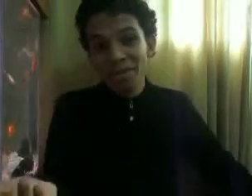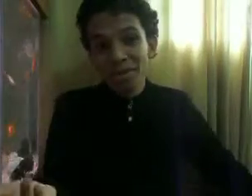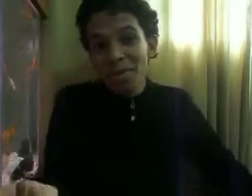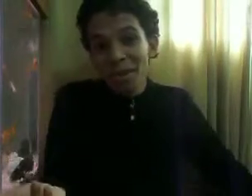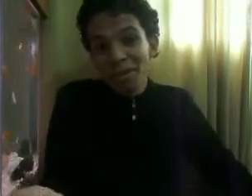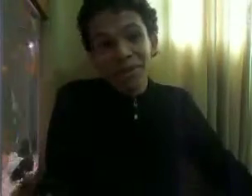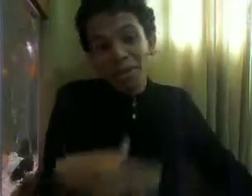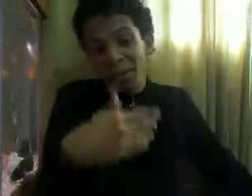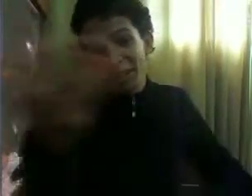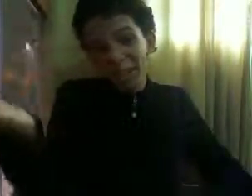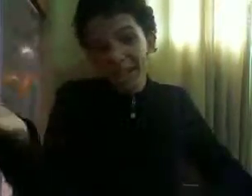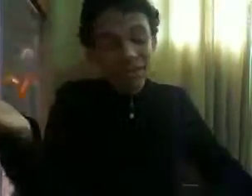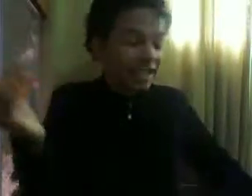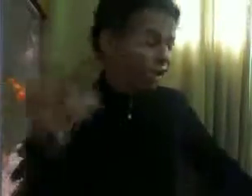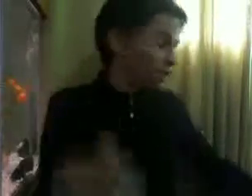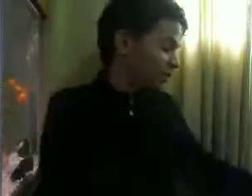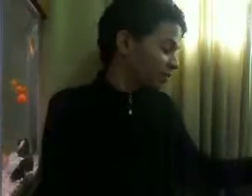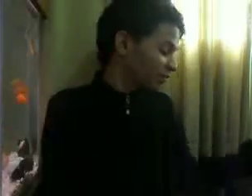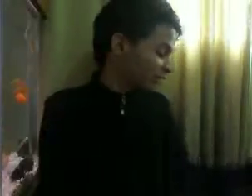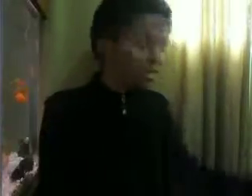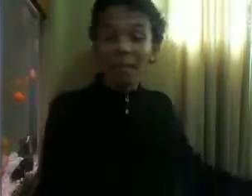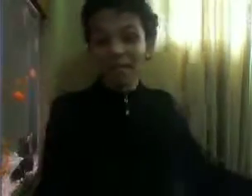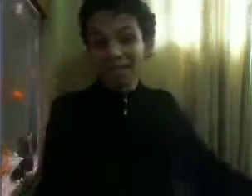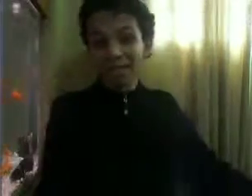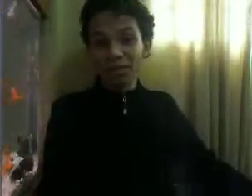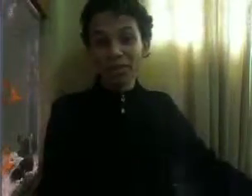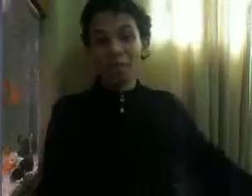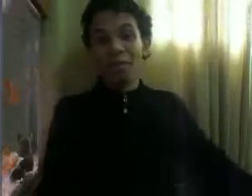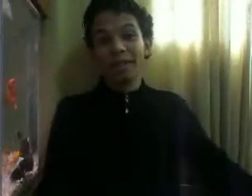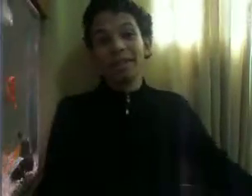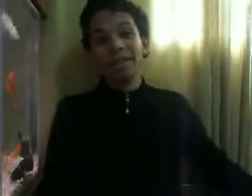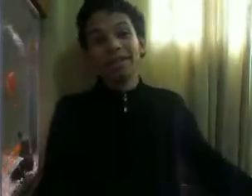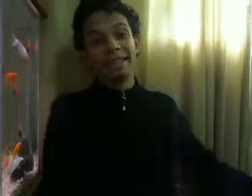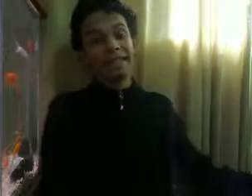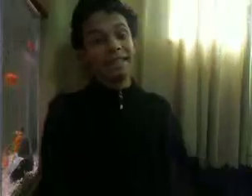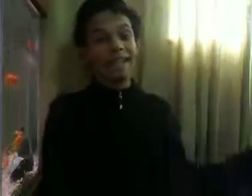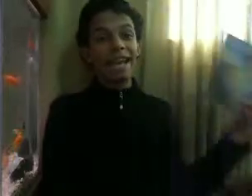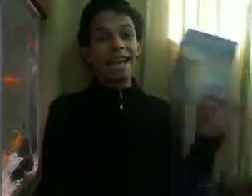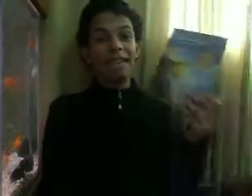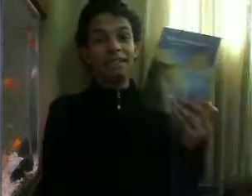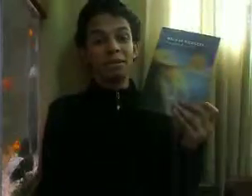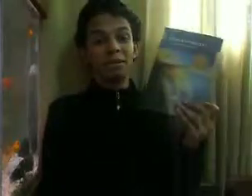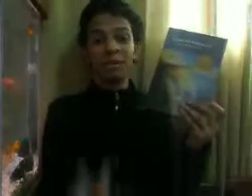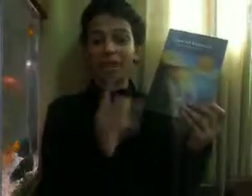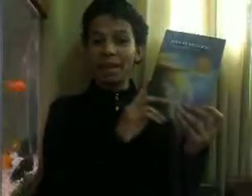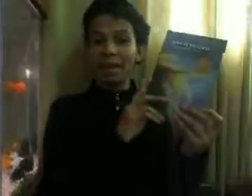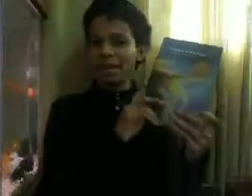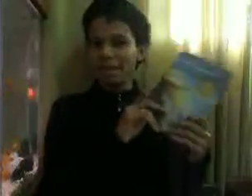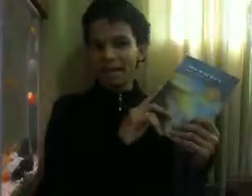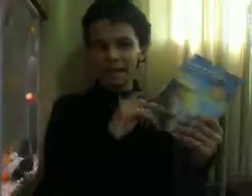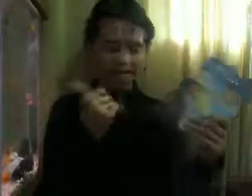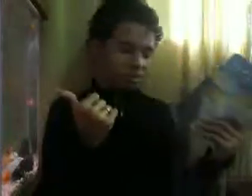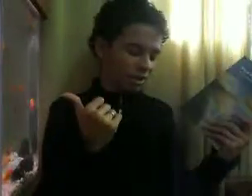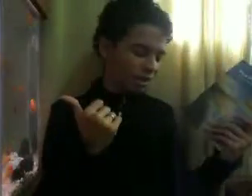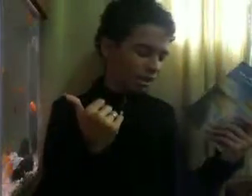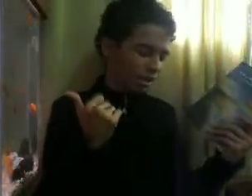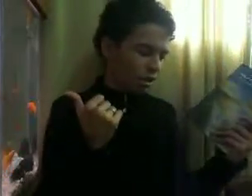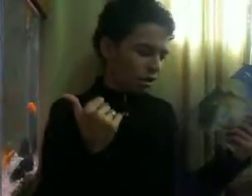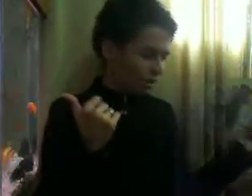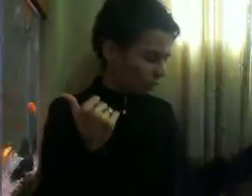não se incomoda Com spoiler Vai em frente Mas se você não se incomoda Leia antes Porque vale mais a pena Até do que O